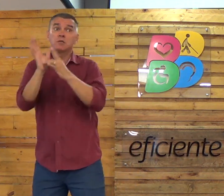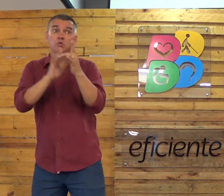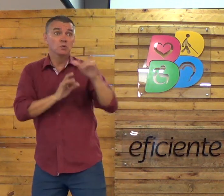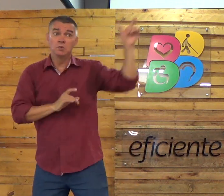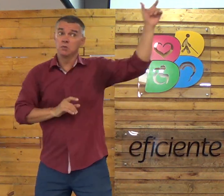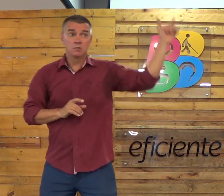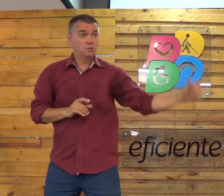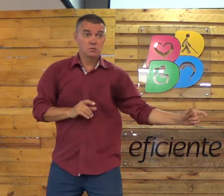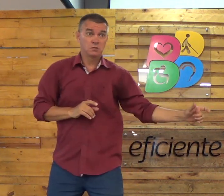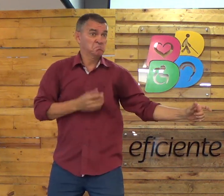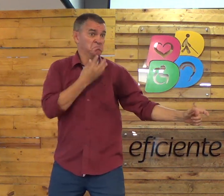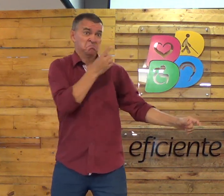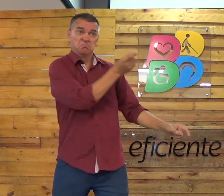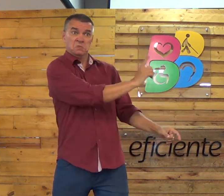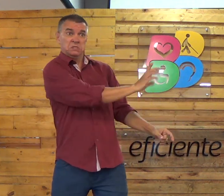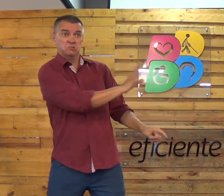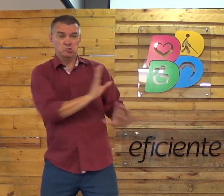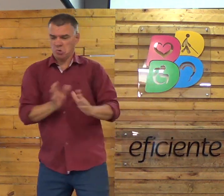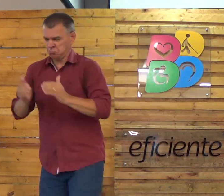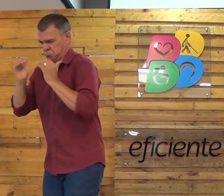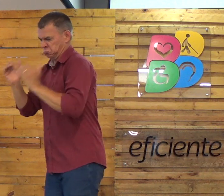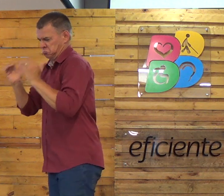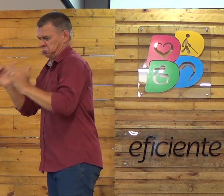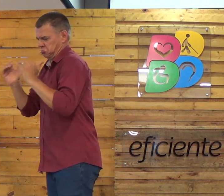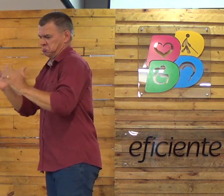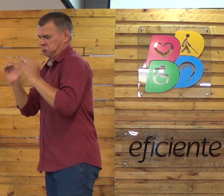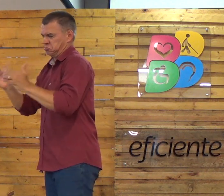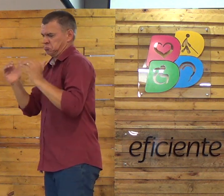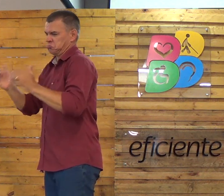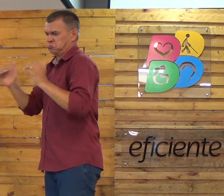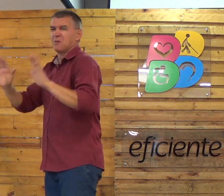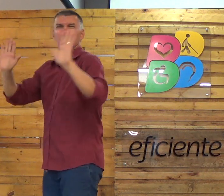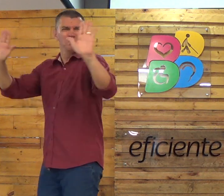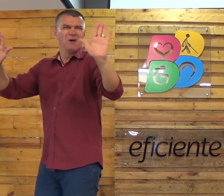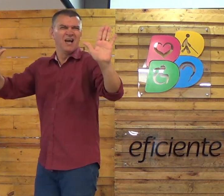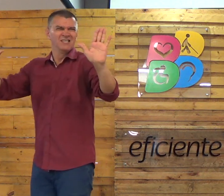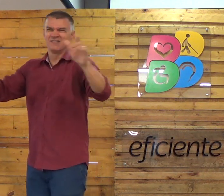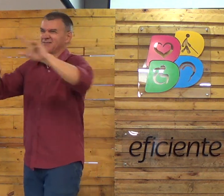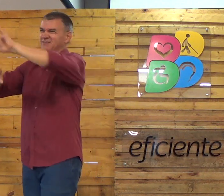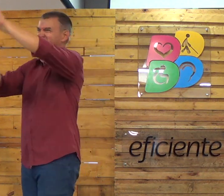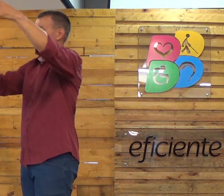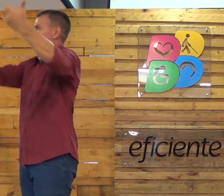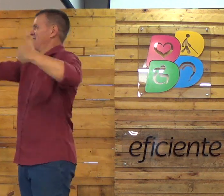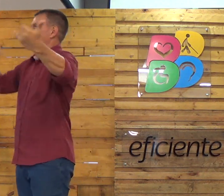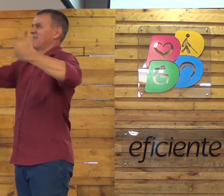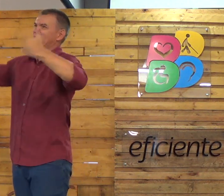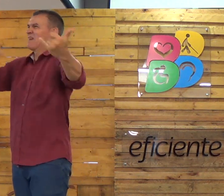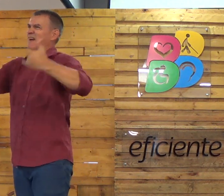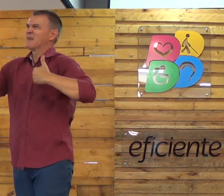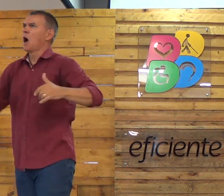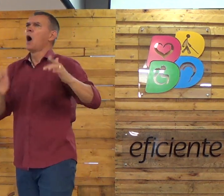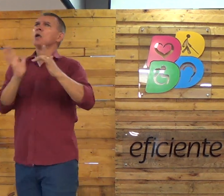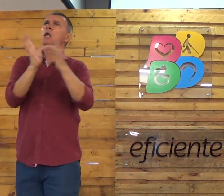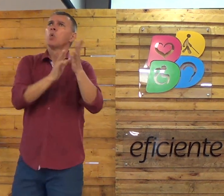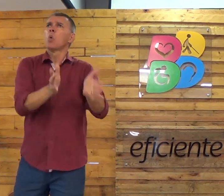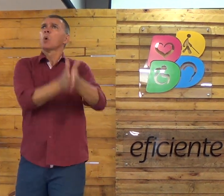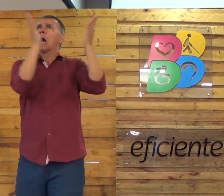Mas Miconemos não conhecia Jesus. Ele conhecia a lei, mas não Jesus. E aí, de tanto que o povo